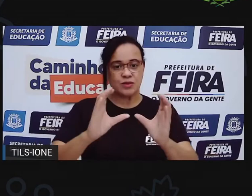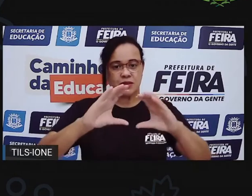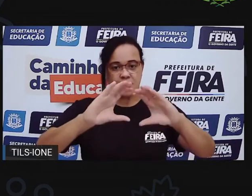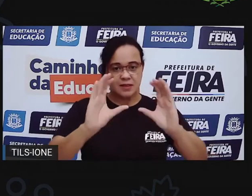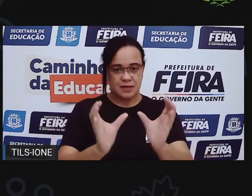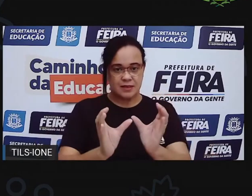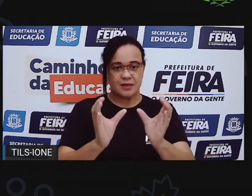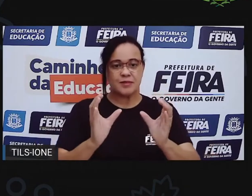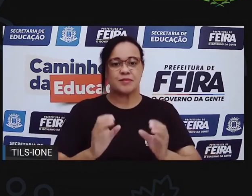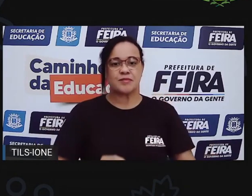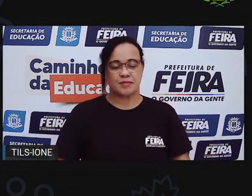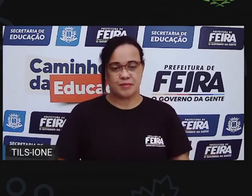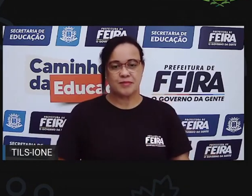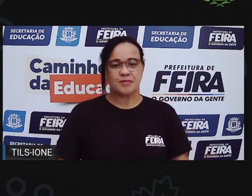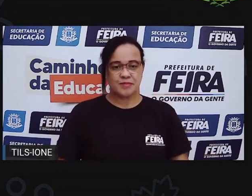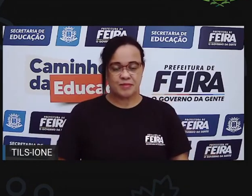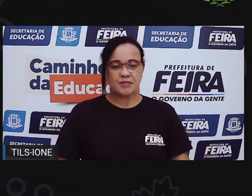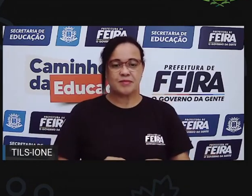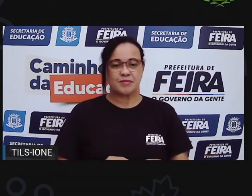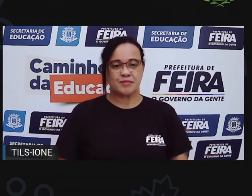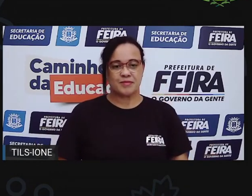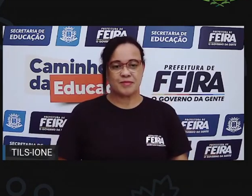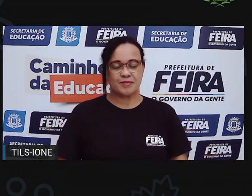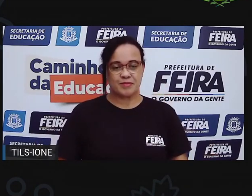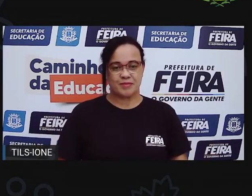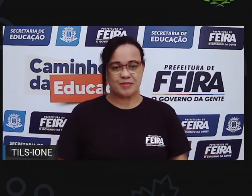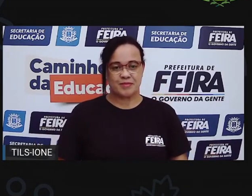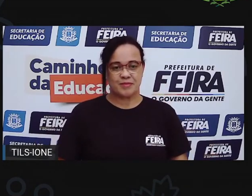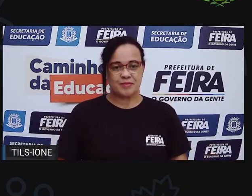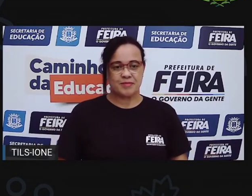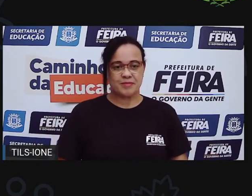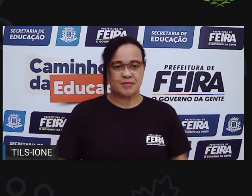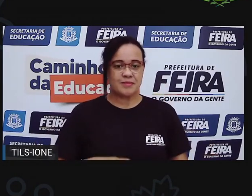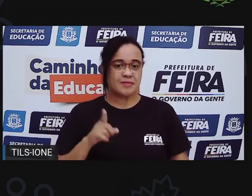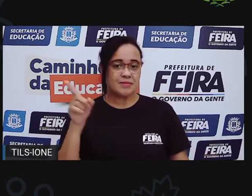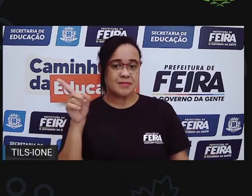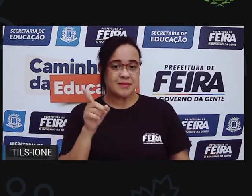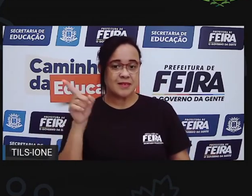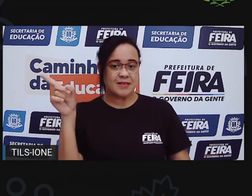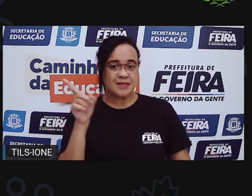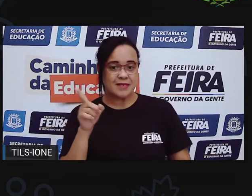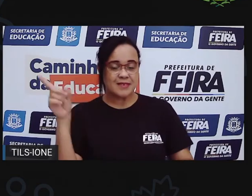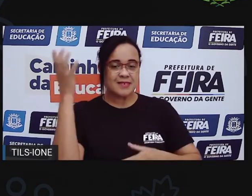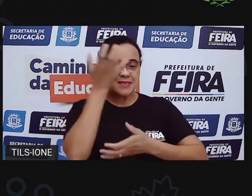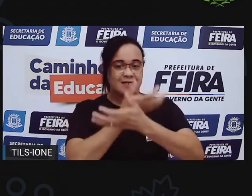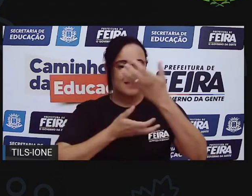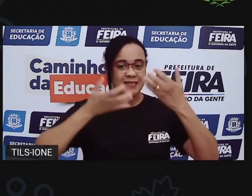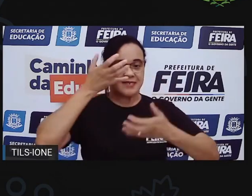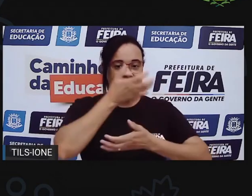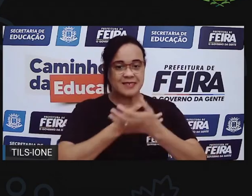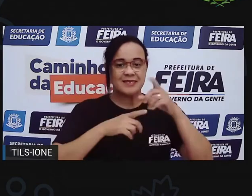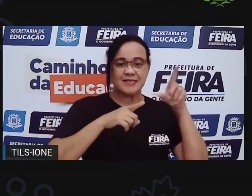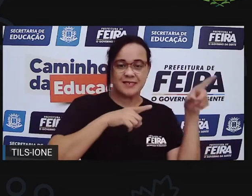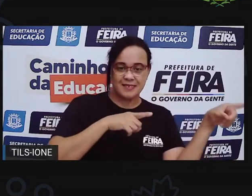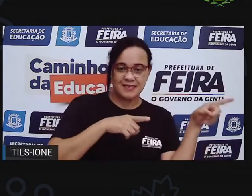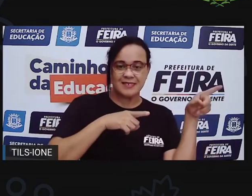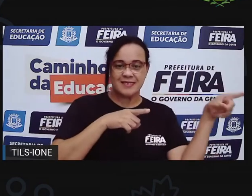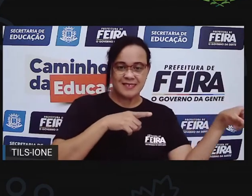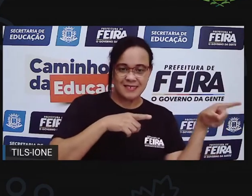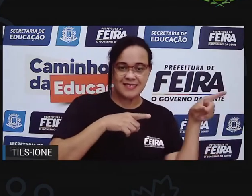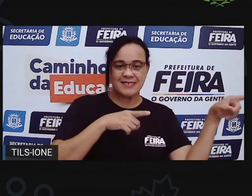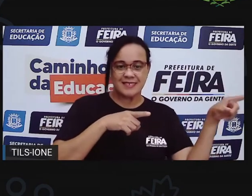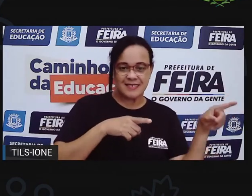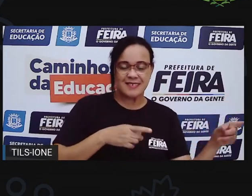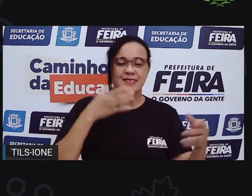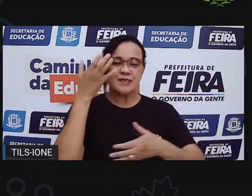e o caqui. Agora eu canto lá. Eu canto lá, eu canto aqui.